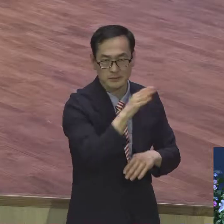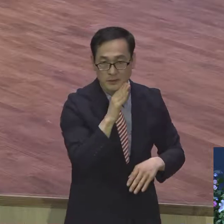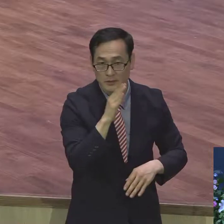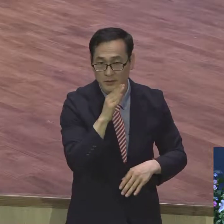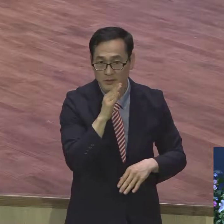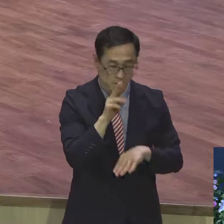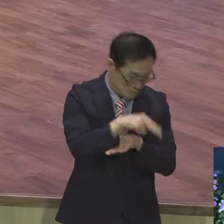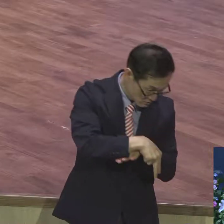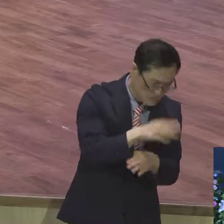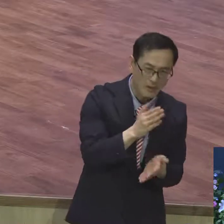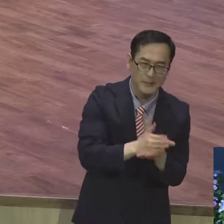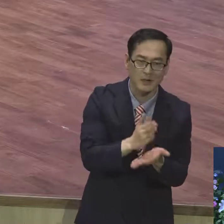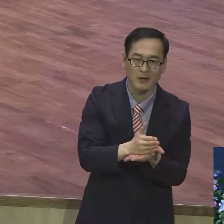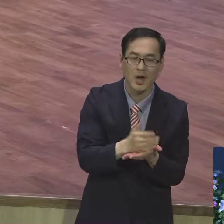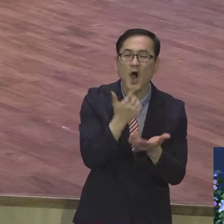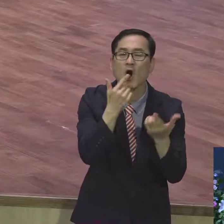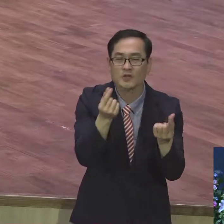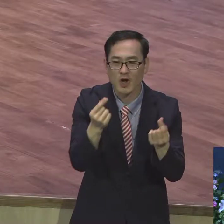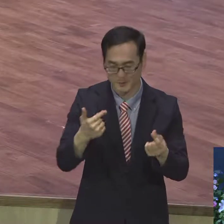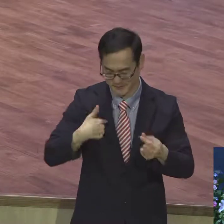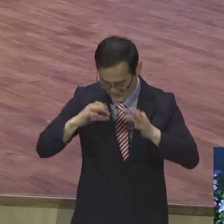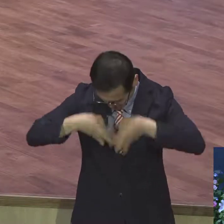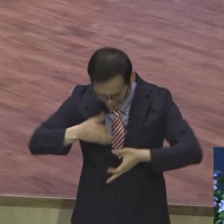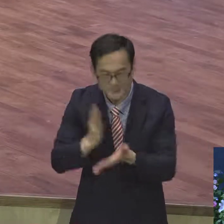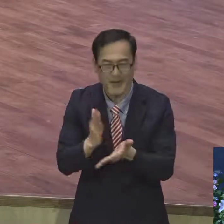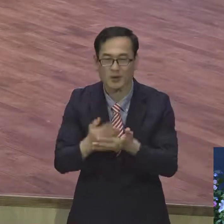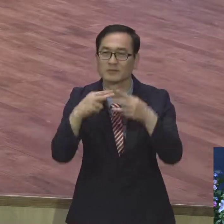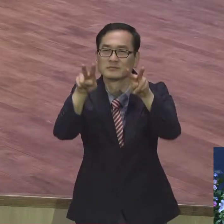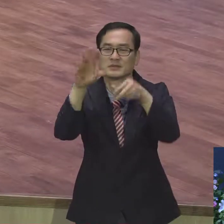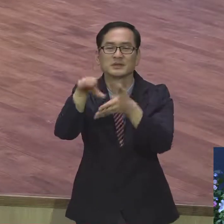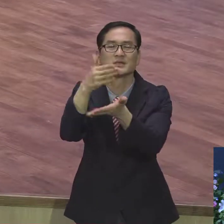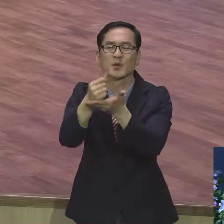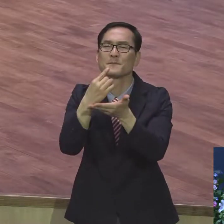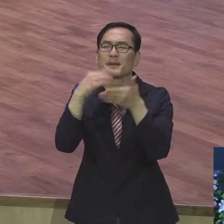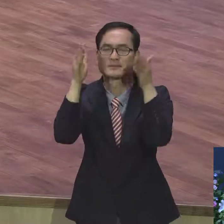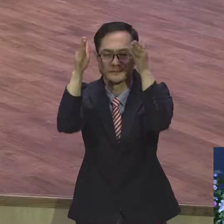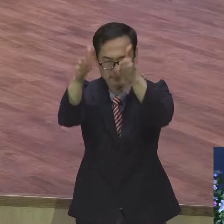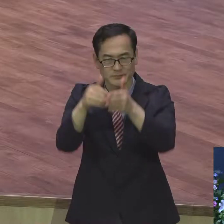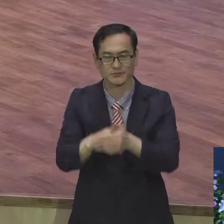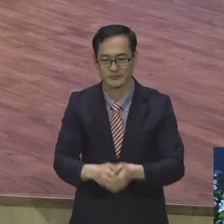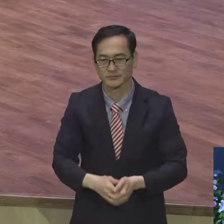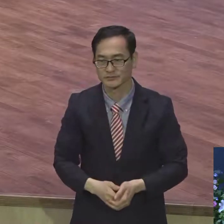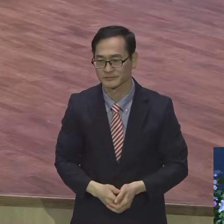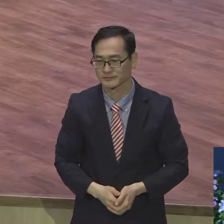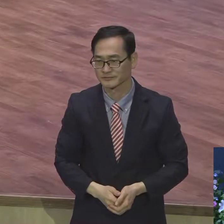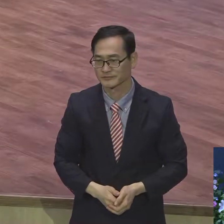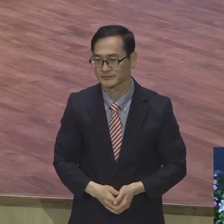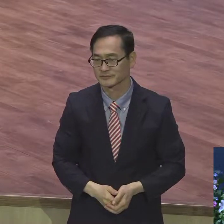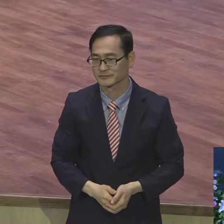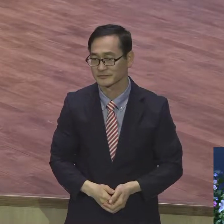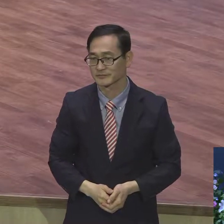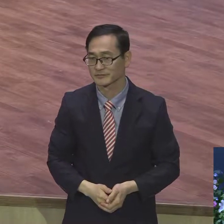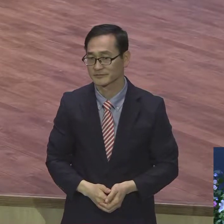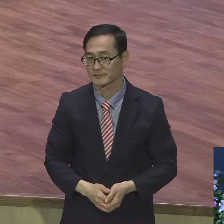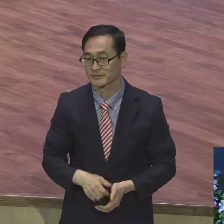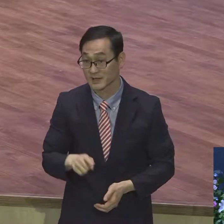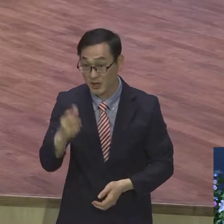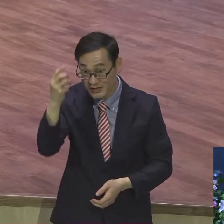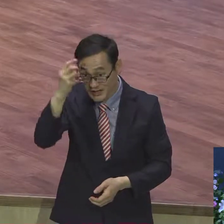그리스도 바라보시기 바랍니다. 그리스도를 바라봐야 돼. 그리스도 그것이 여러분 영적인 사람입니다. 언제나 그래서